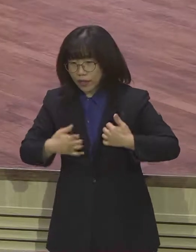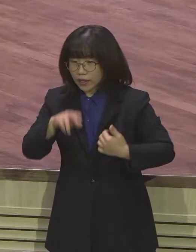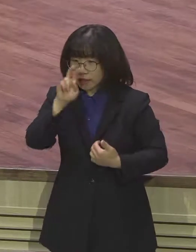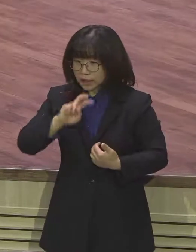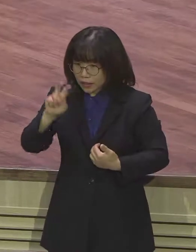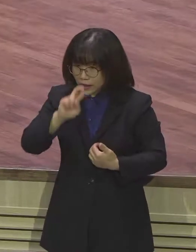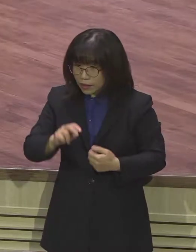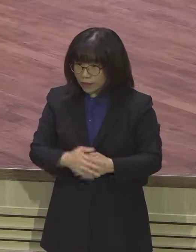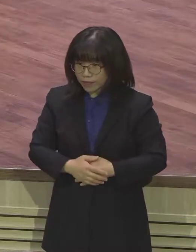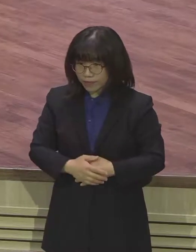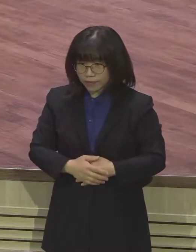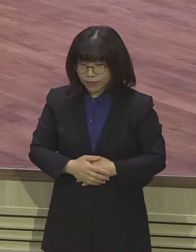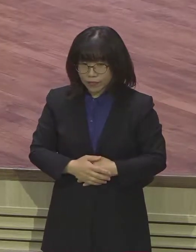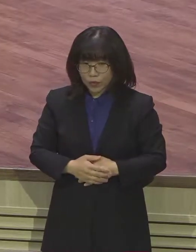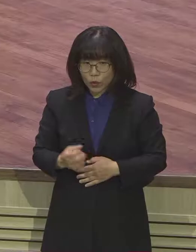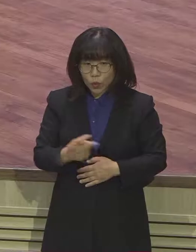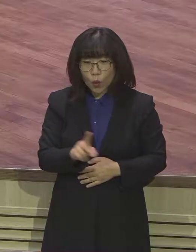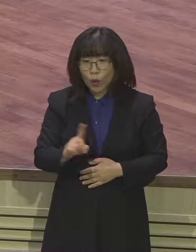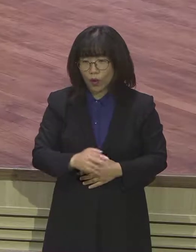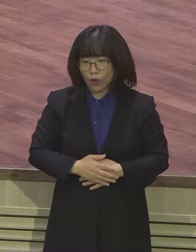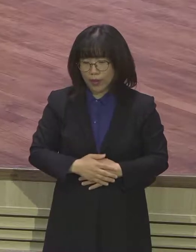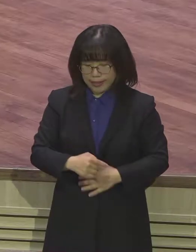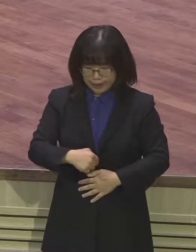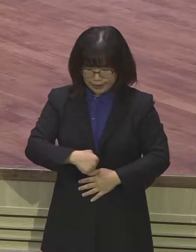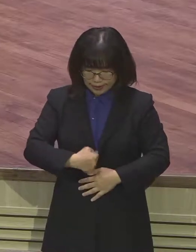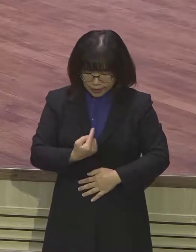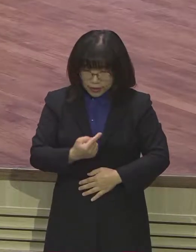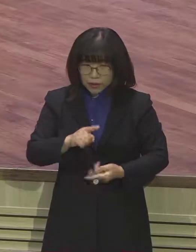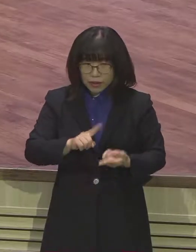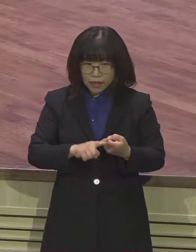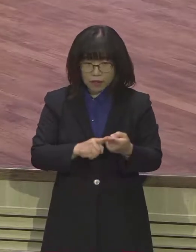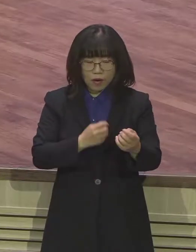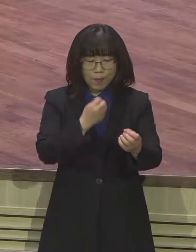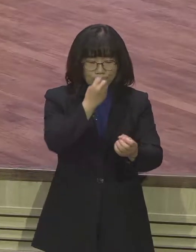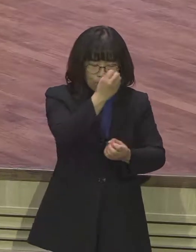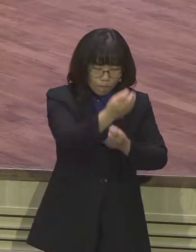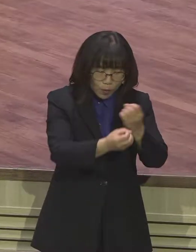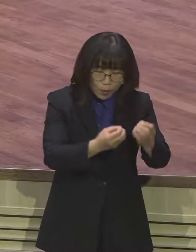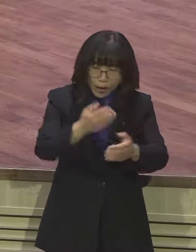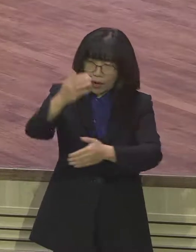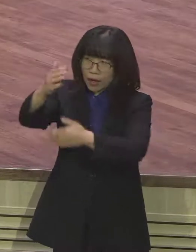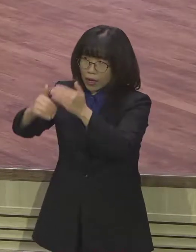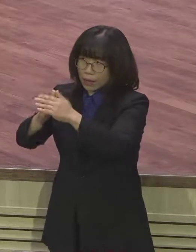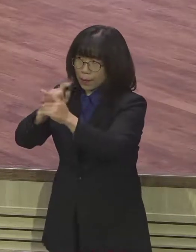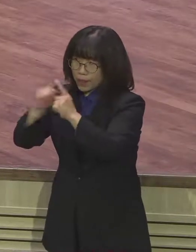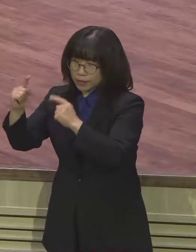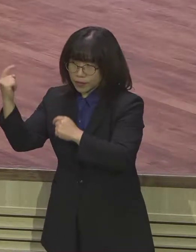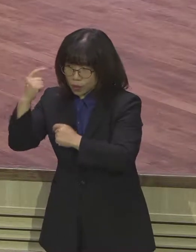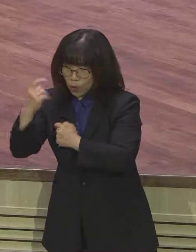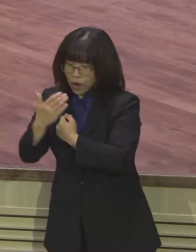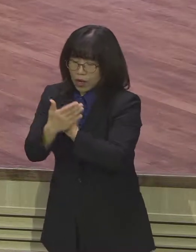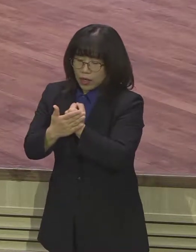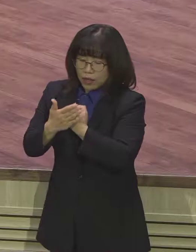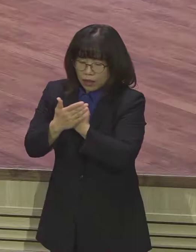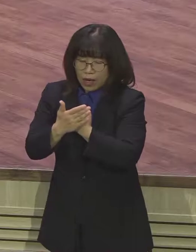자신의 이야기를 한 것이 언제인가? 우리가 받은 강단 말씀의 은혜를 함께 나누고 또 기도 제목을 나누는 이런 포럼